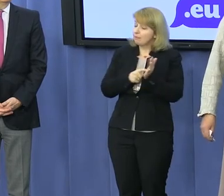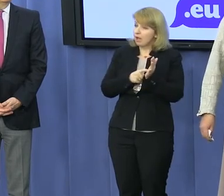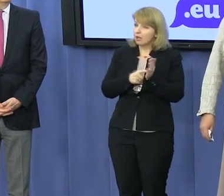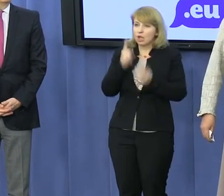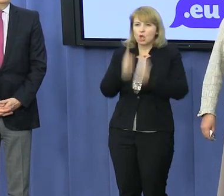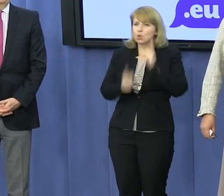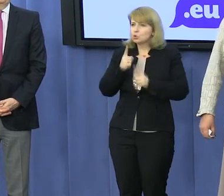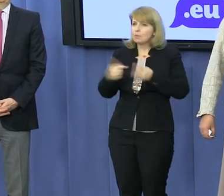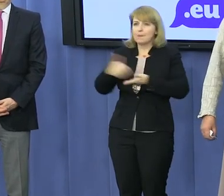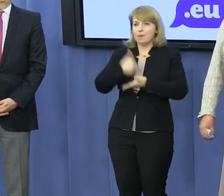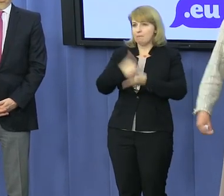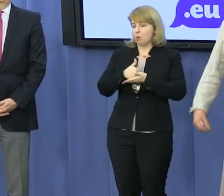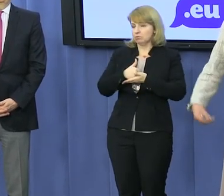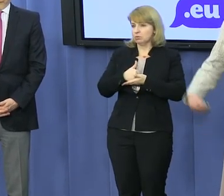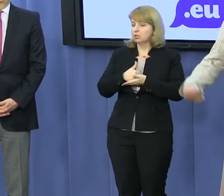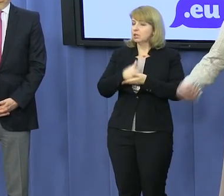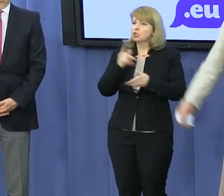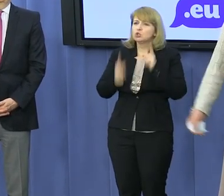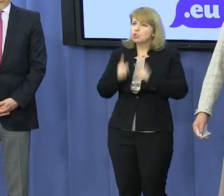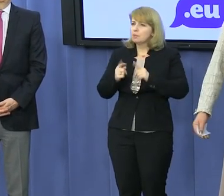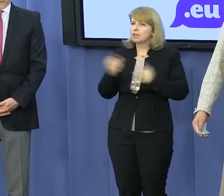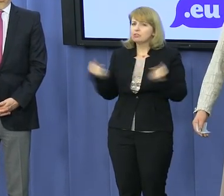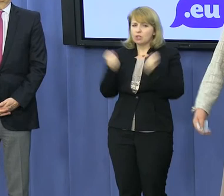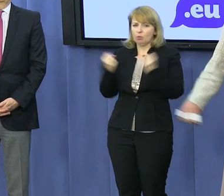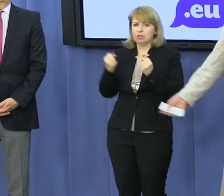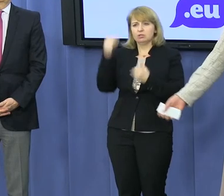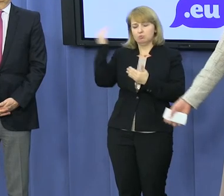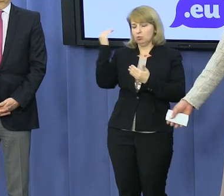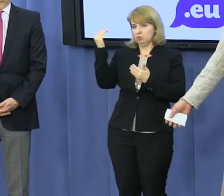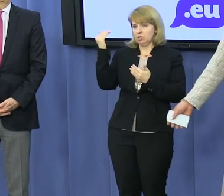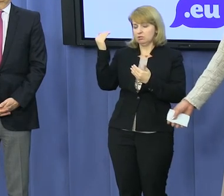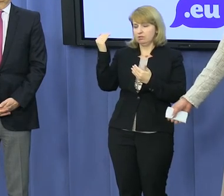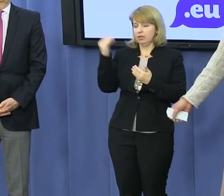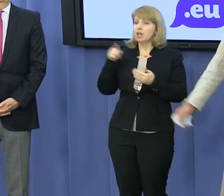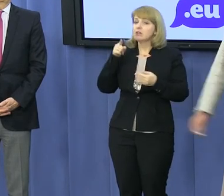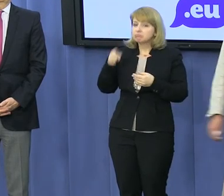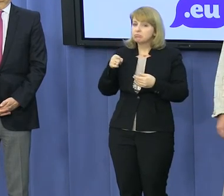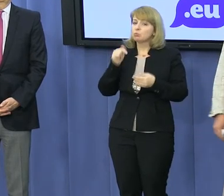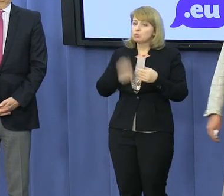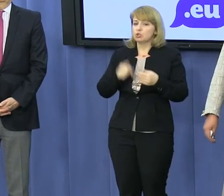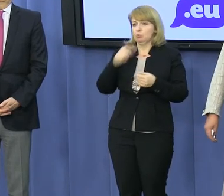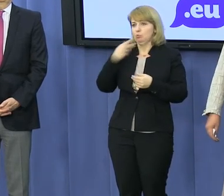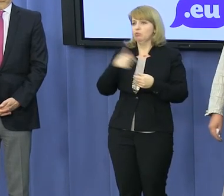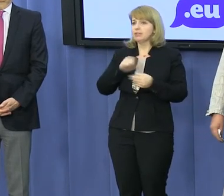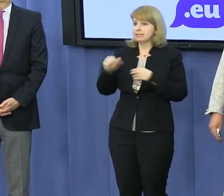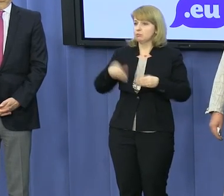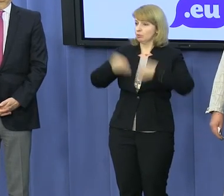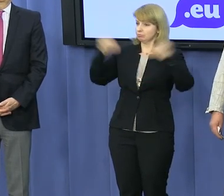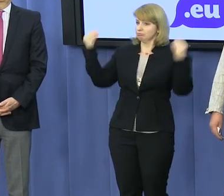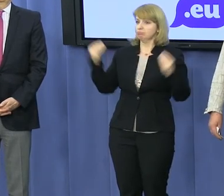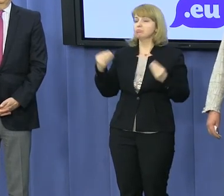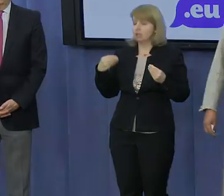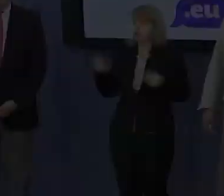szybkich interwencji i ostrych działań całego społeczeństwa, żebyśmy mogli nazwać się cywilizowanym społeczeństwem. Dziękuję.